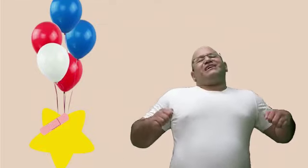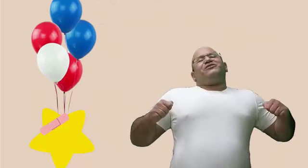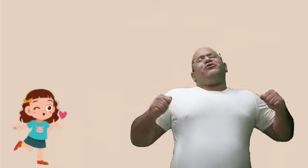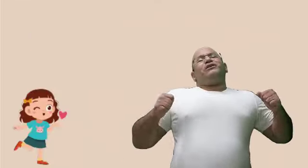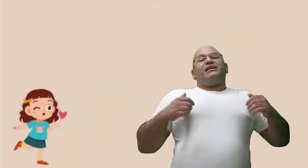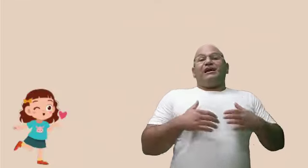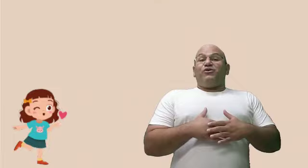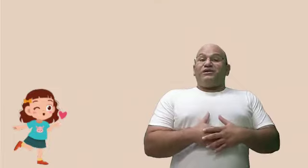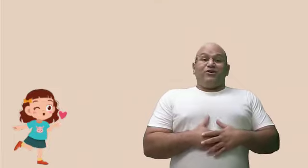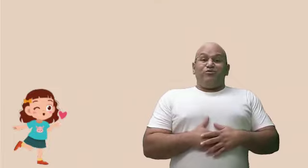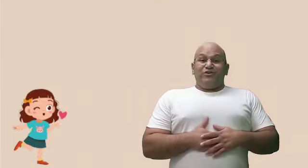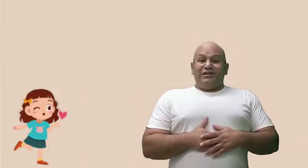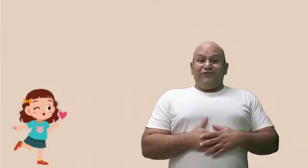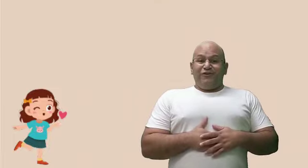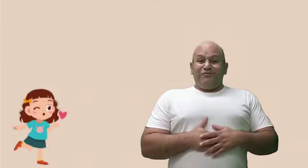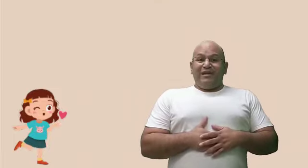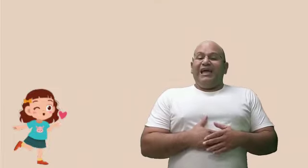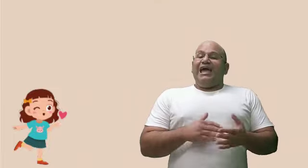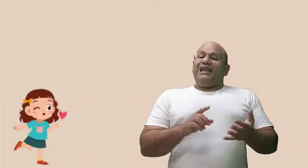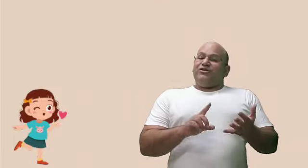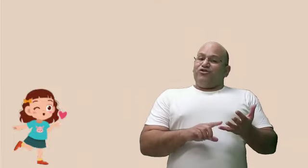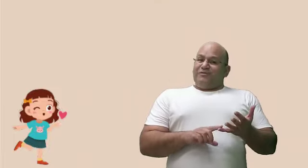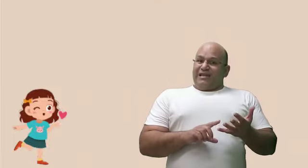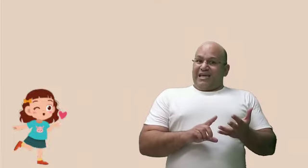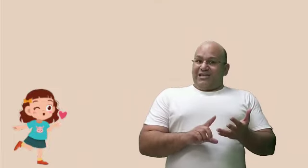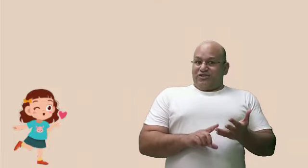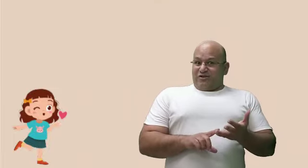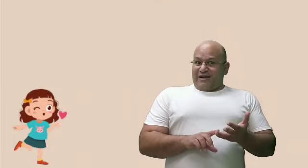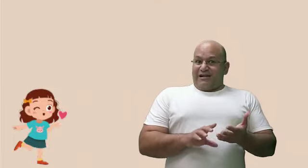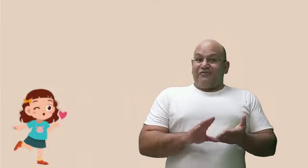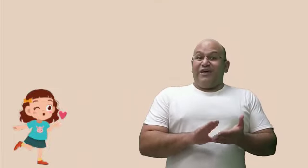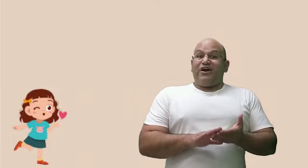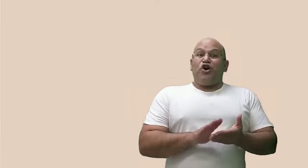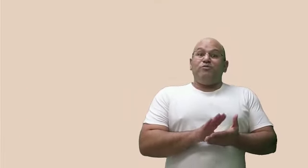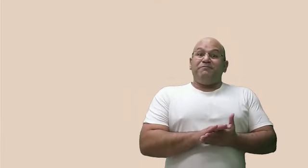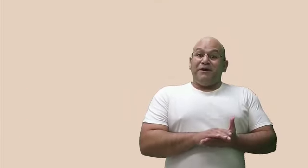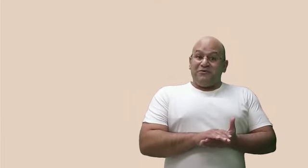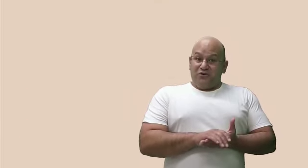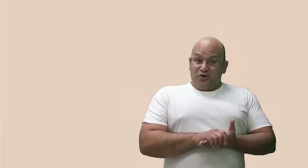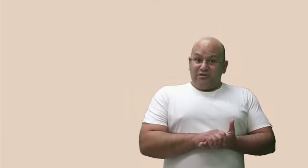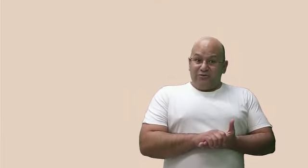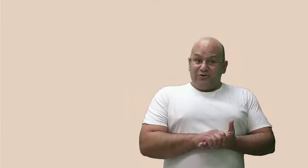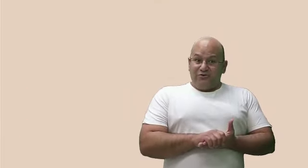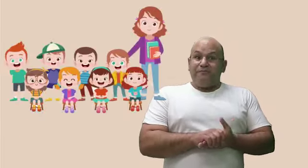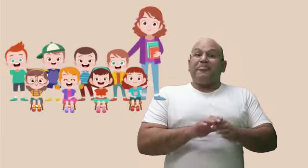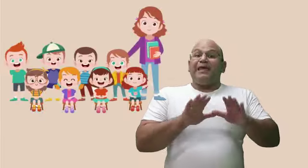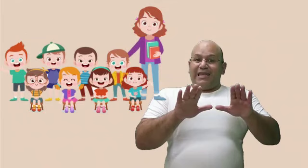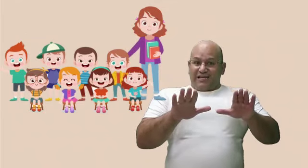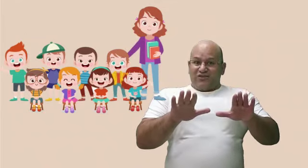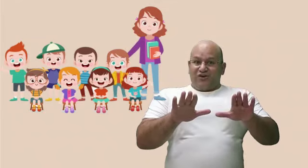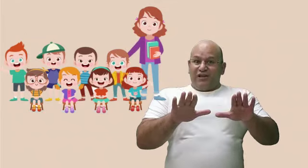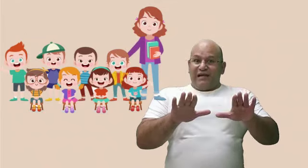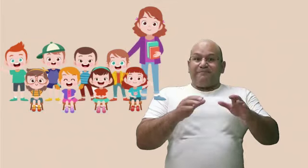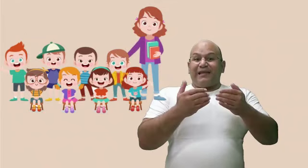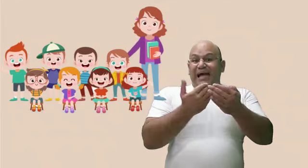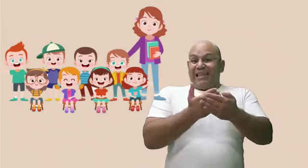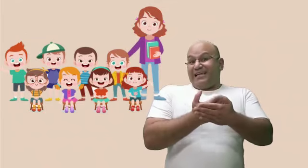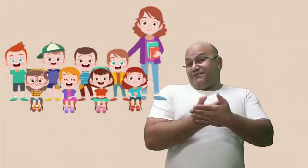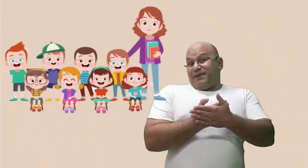assim que acorda, ela acorda com muita fome. Ela toma leite, toma café, come pão, come bolo. Na escola, além de